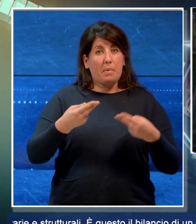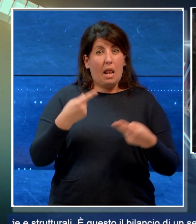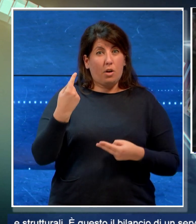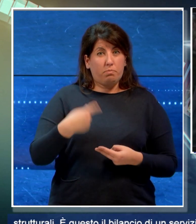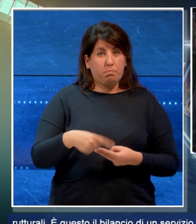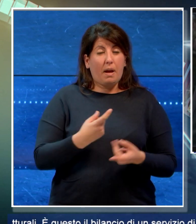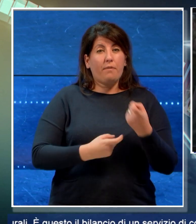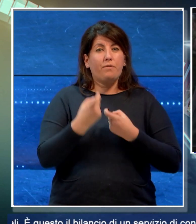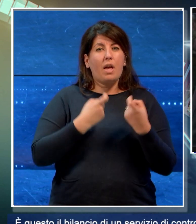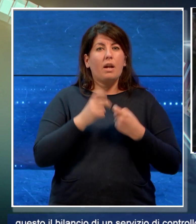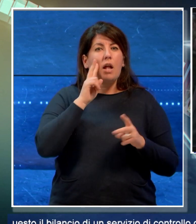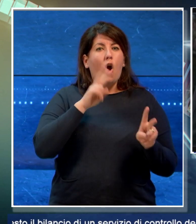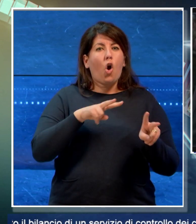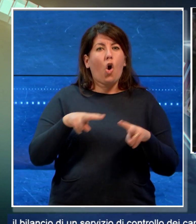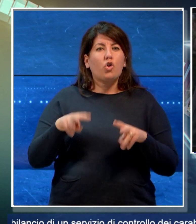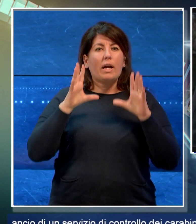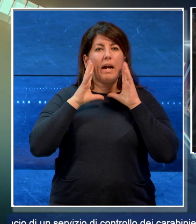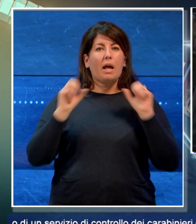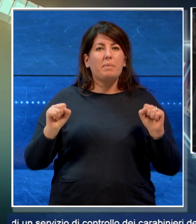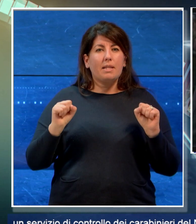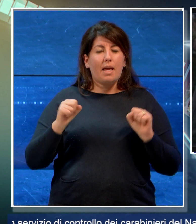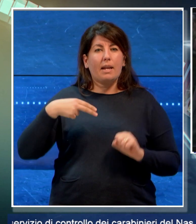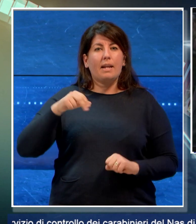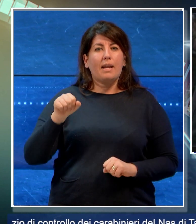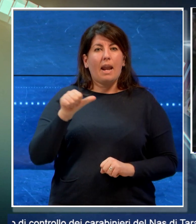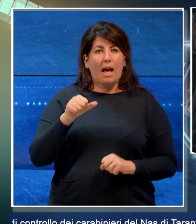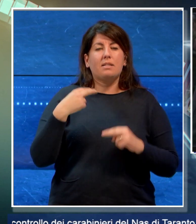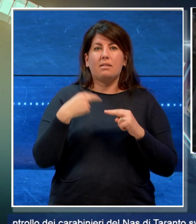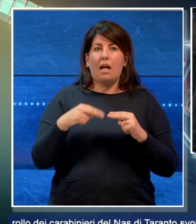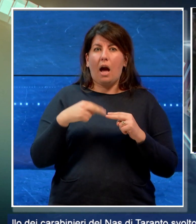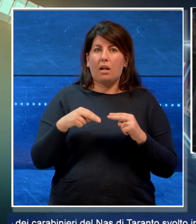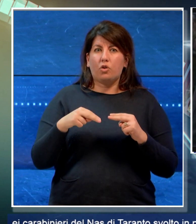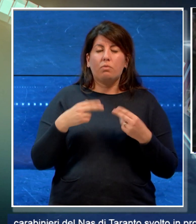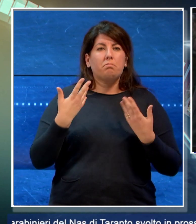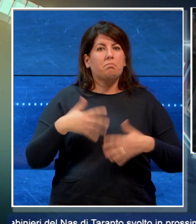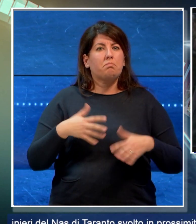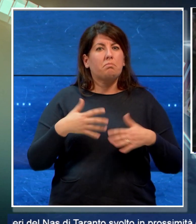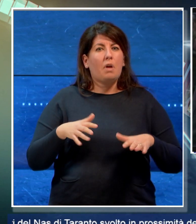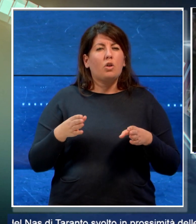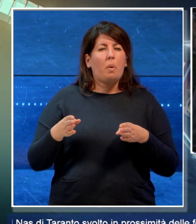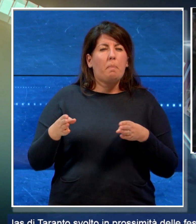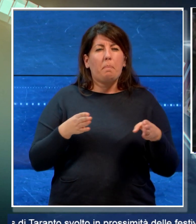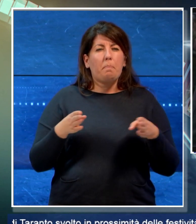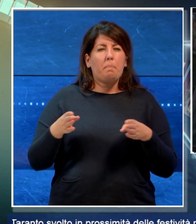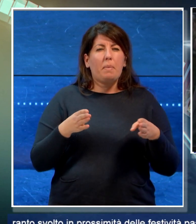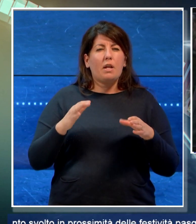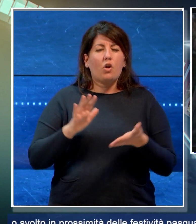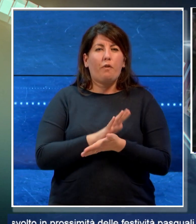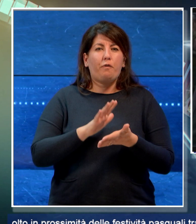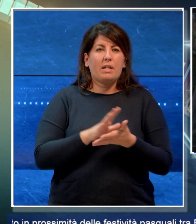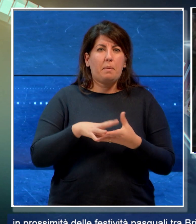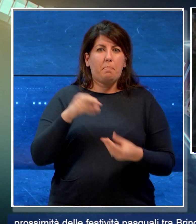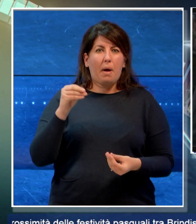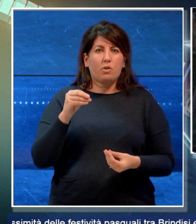controllo dei carabinieri del NAS di Taranto svolto durante le feste di Pasqua tra